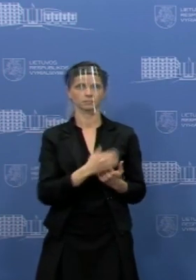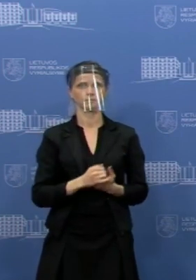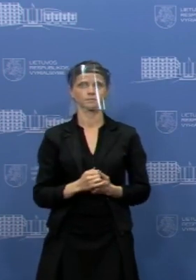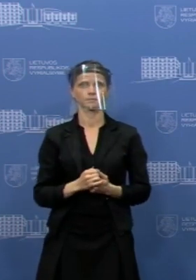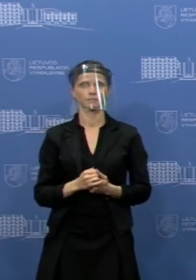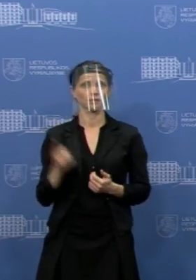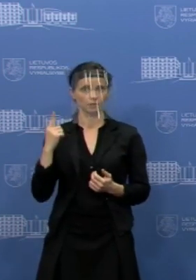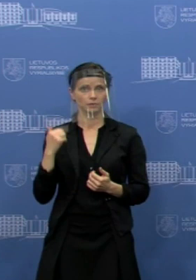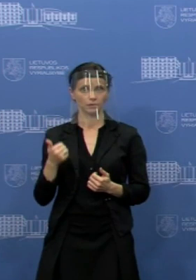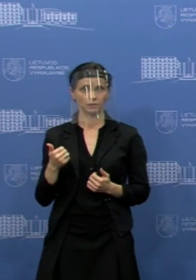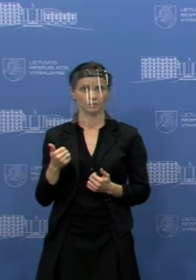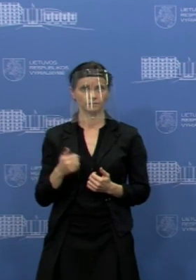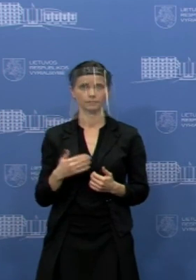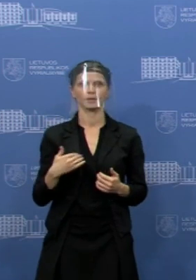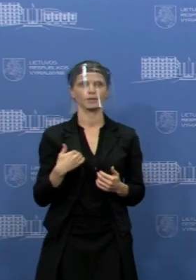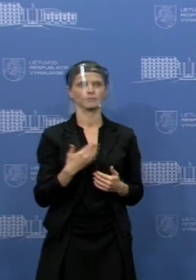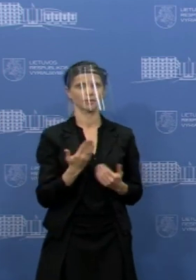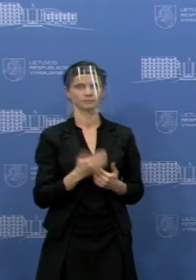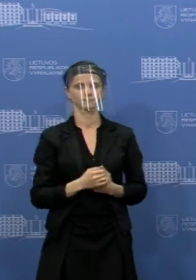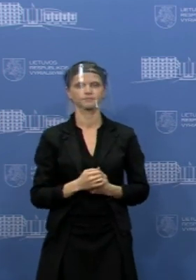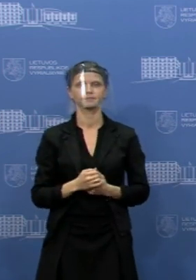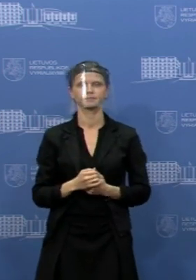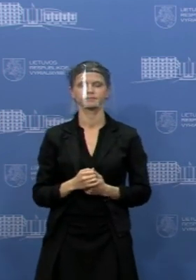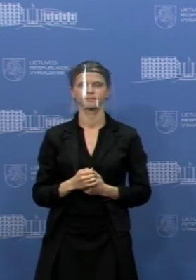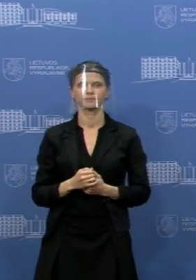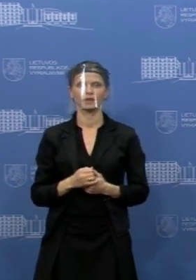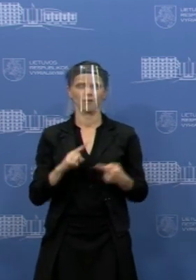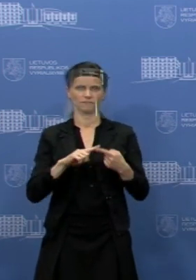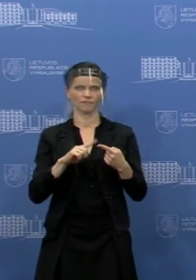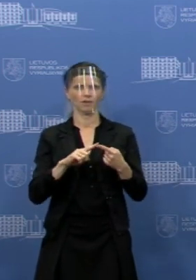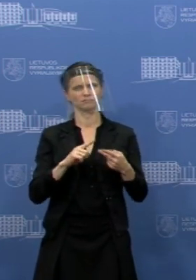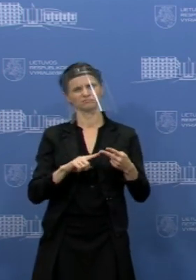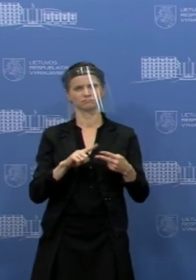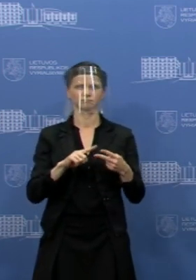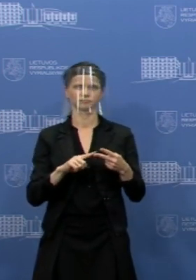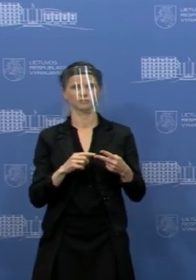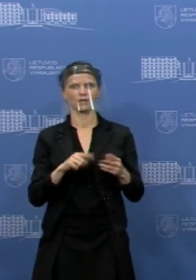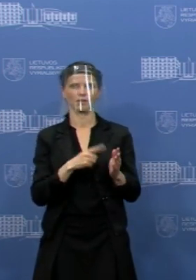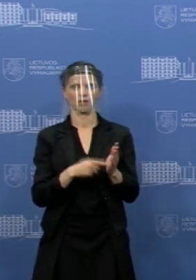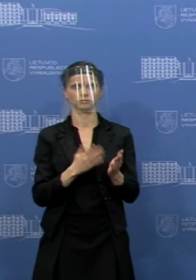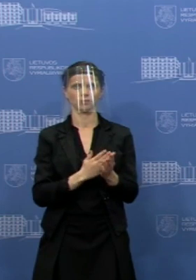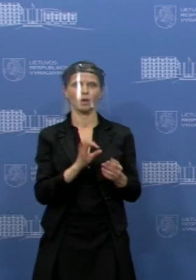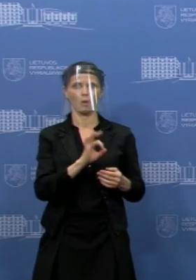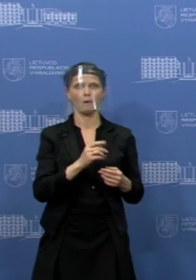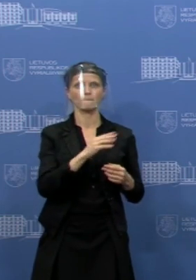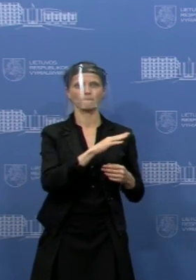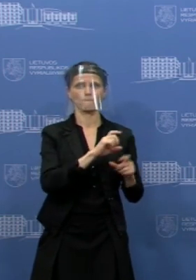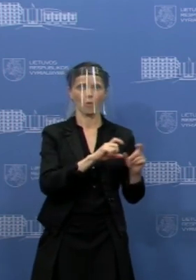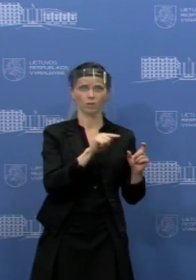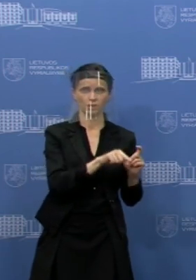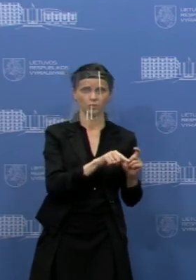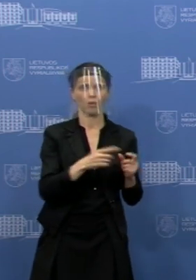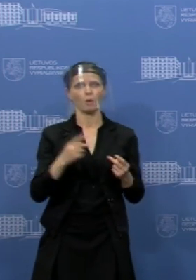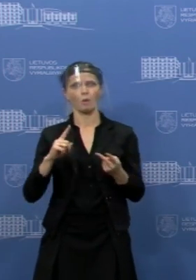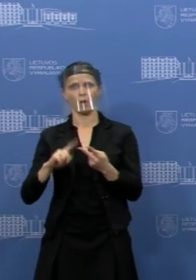Simona, girdėsiu. Labą dieną. Aš gal turėčiau vieną, du klausimus. Iš esmės vienas dėl mokyklų, kitos